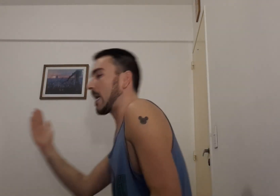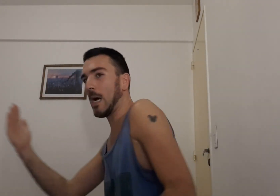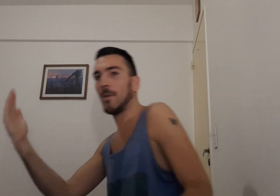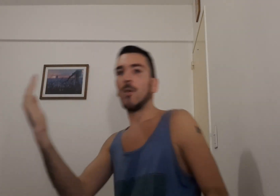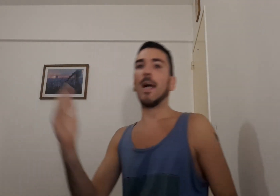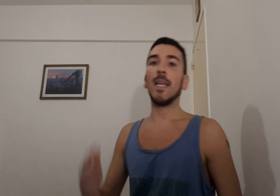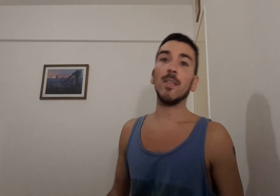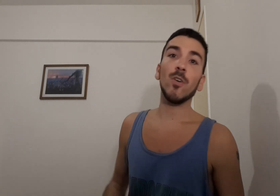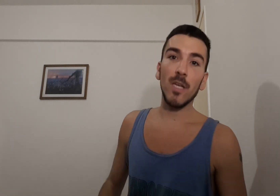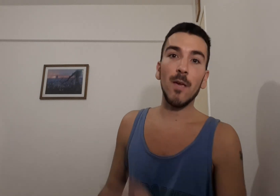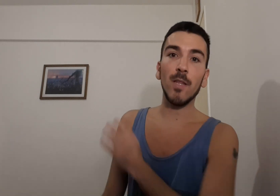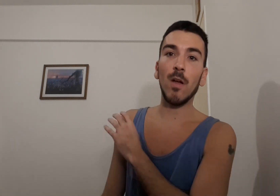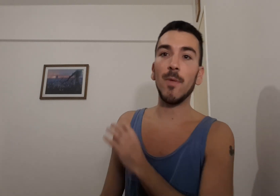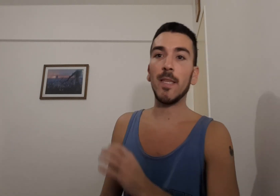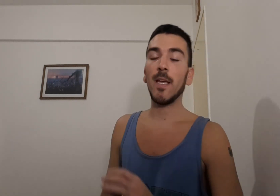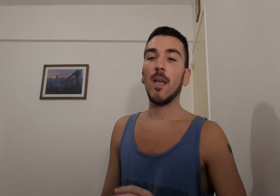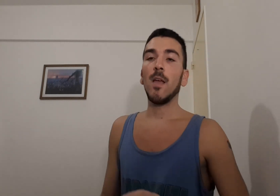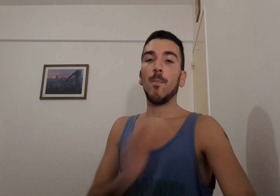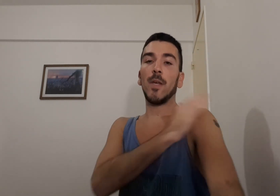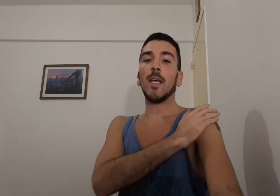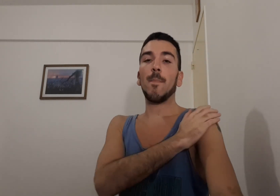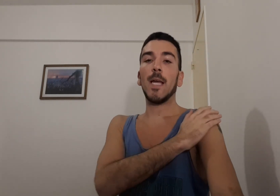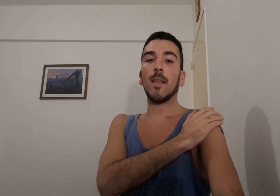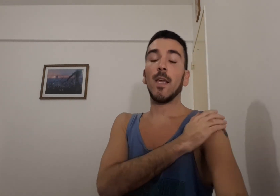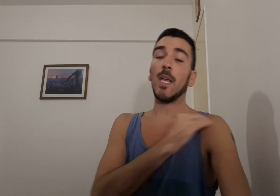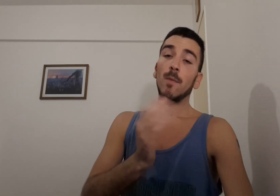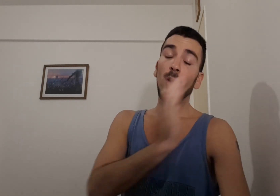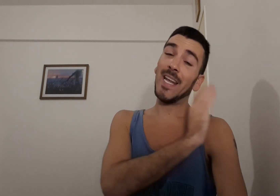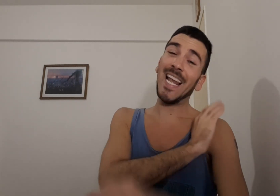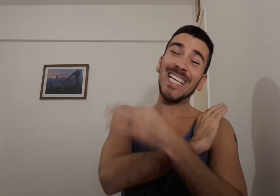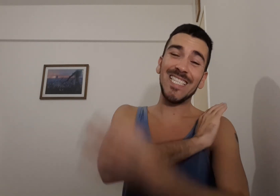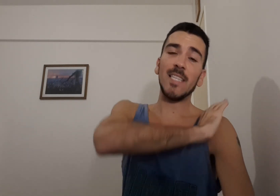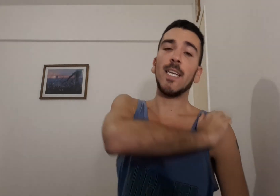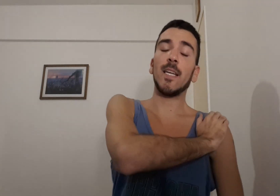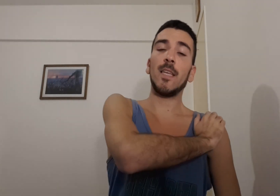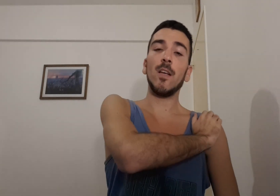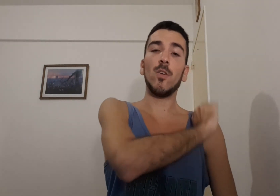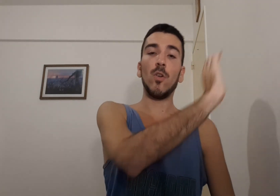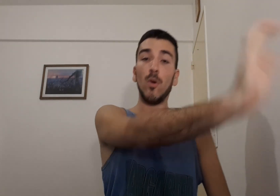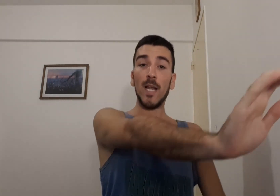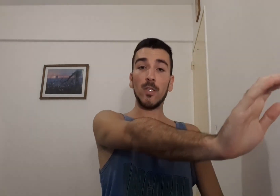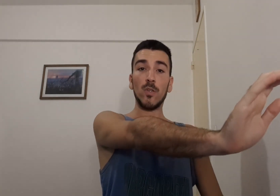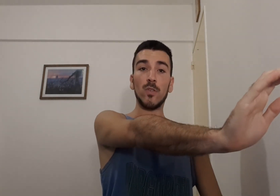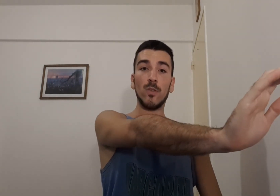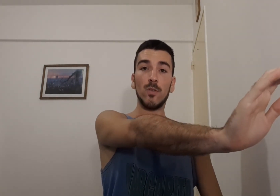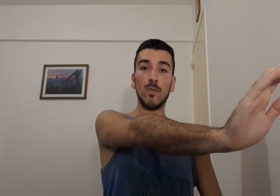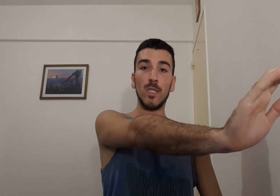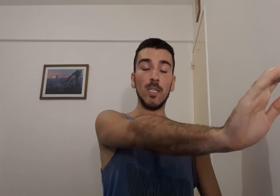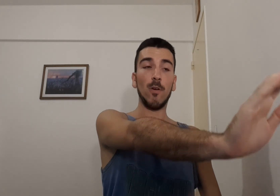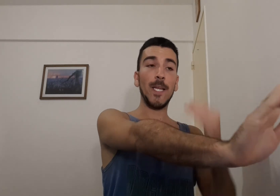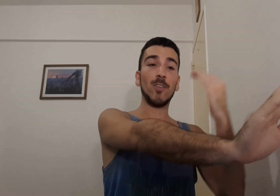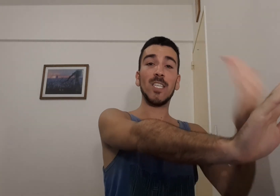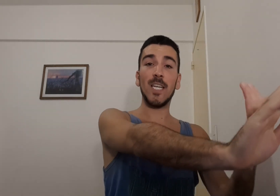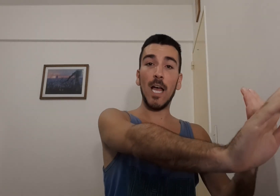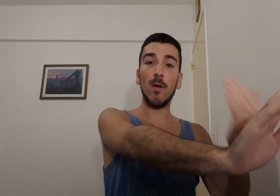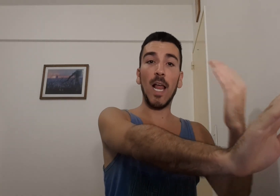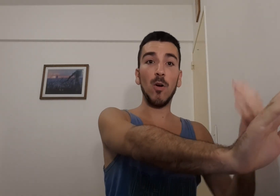rápido, más lento y eventualmente pueden cambiar en la instancia en que estén con los brazos, que todavía no se han llegado a la